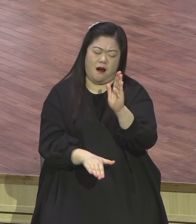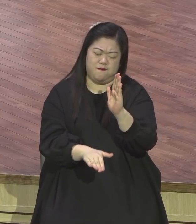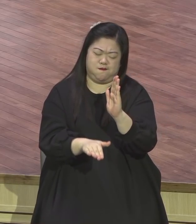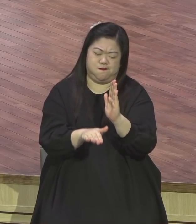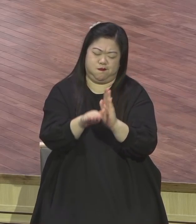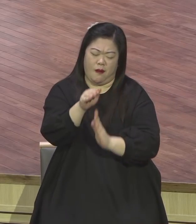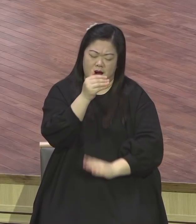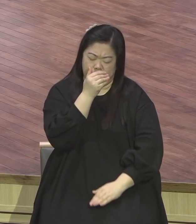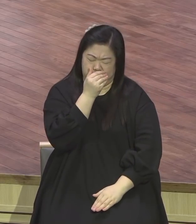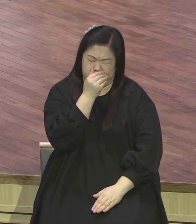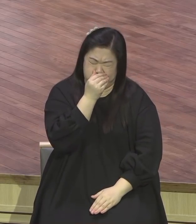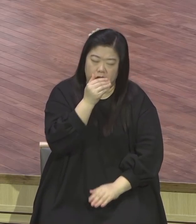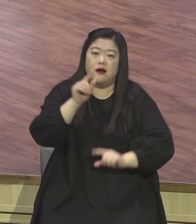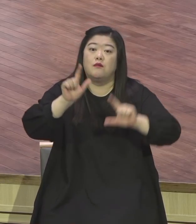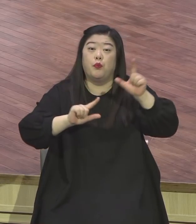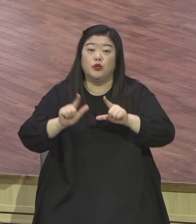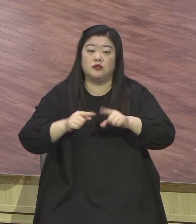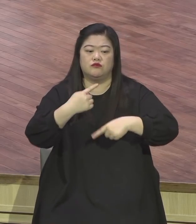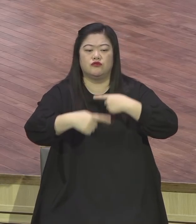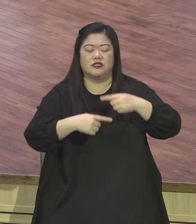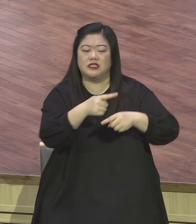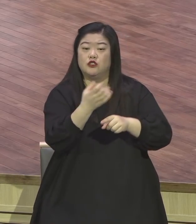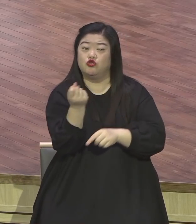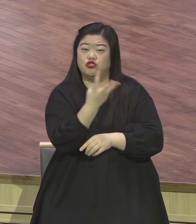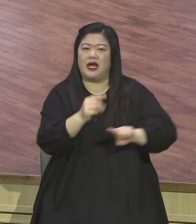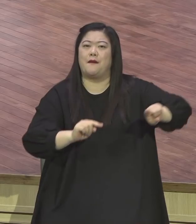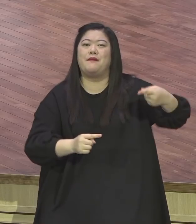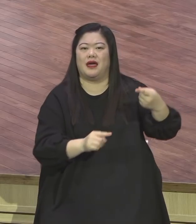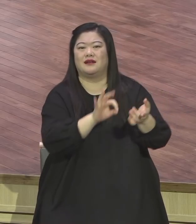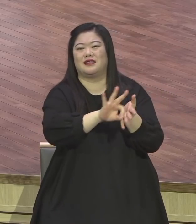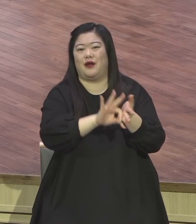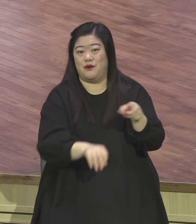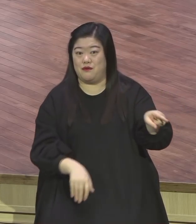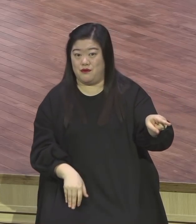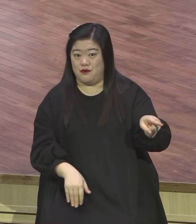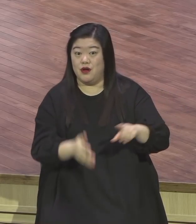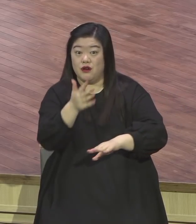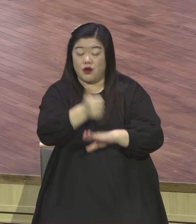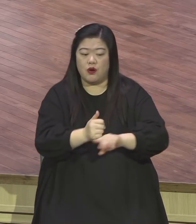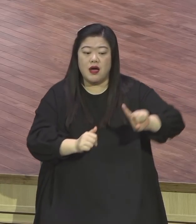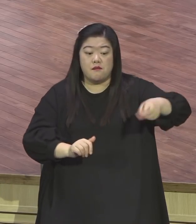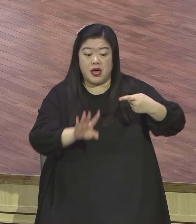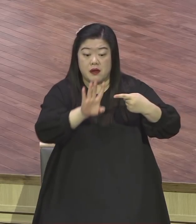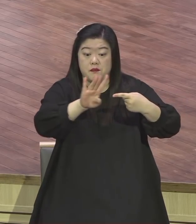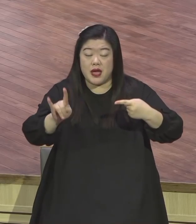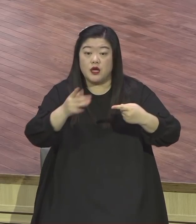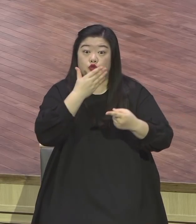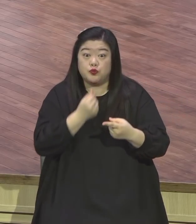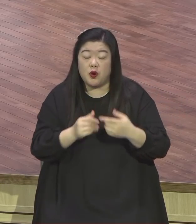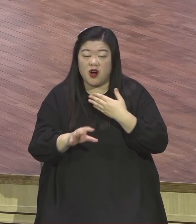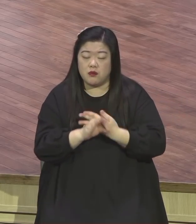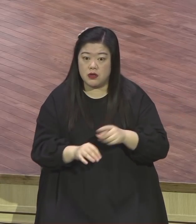가득 찬 상태 다시 말해서 하나님께 주시는 100배의 축복은 숫자적으로 내가 요한해서 100배 그게 아니고